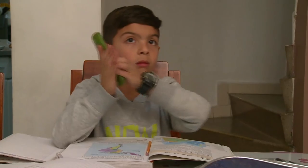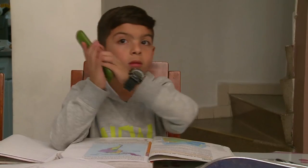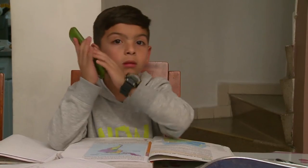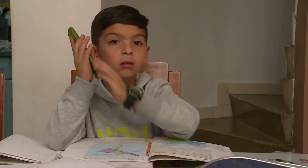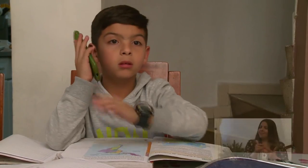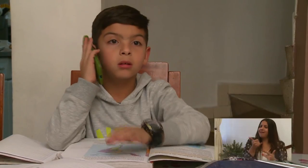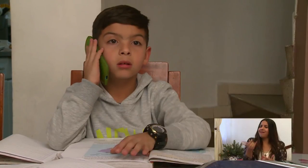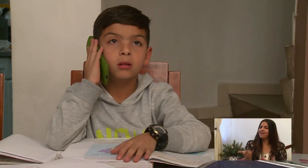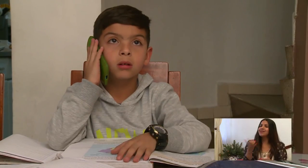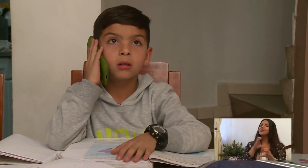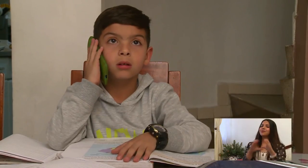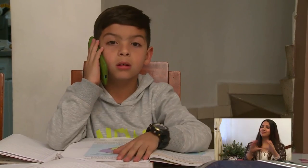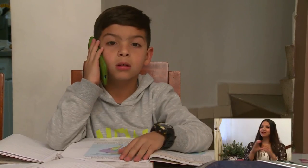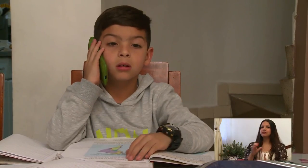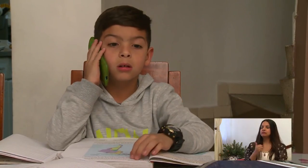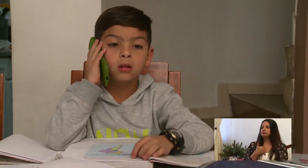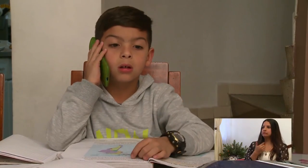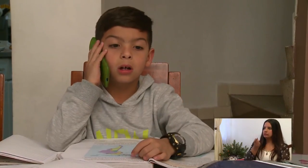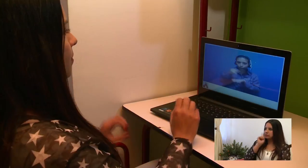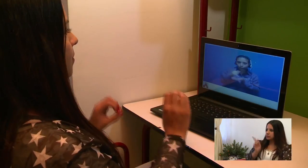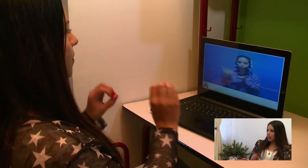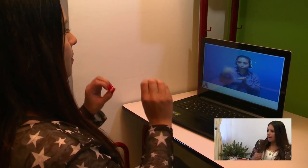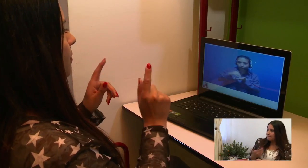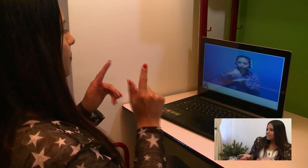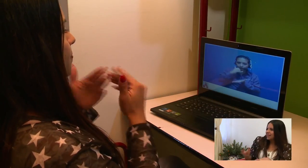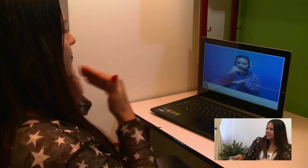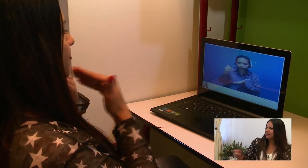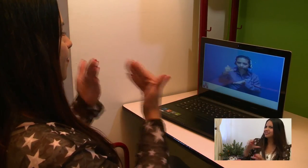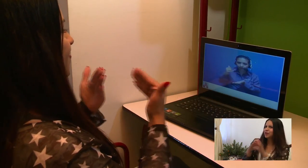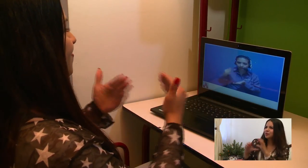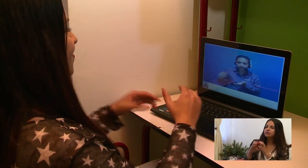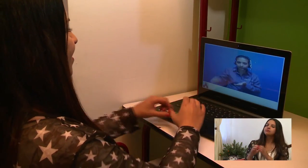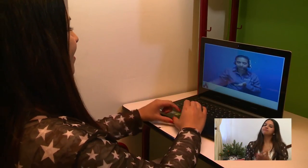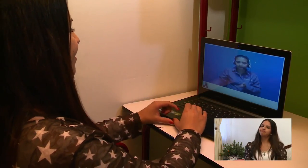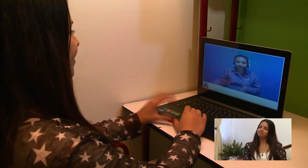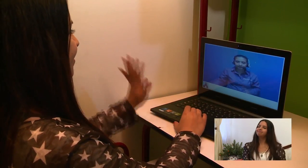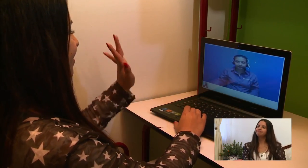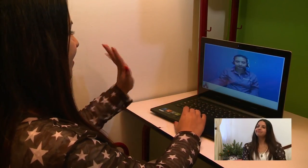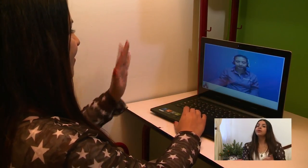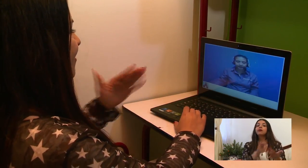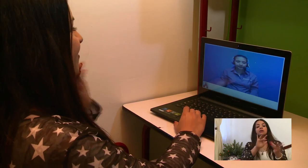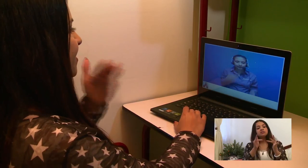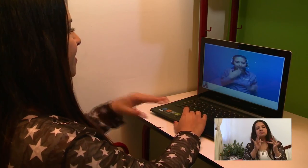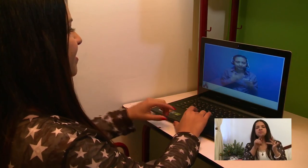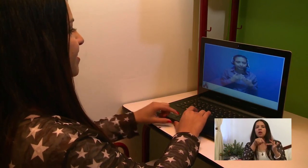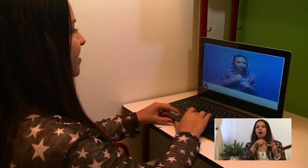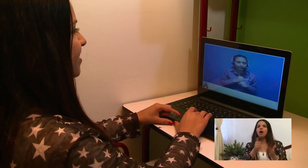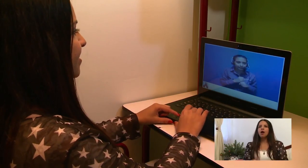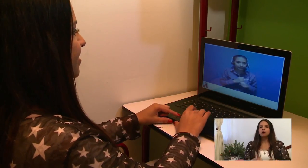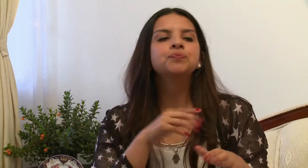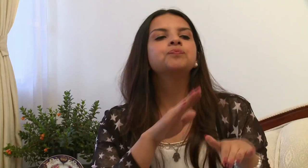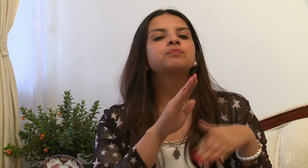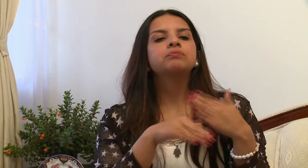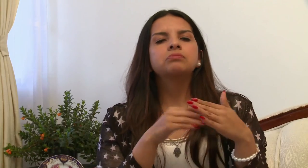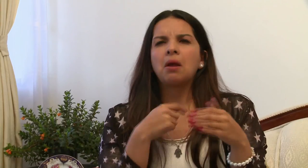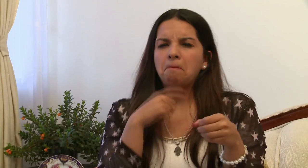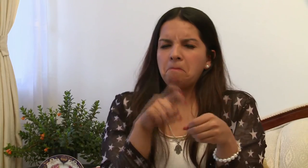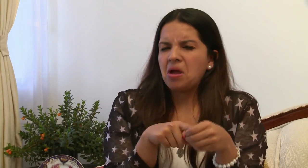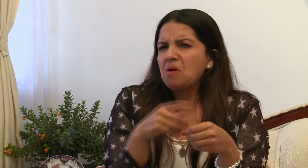Me enteré de que existía el centro de relevo que me facilitaba la comunicación telefónica. Yo me registré para